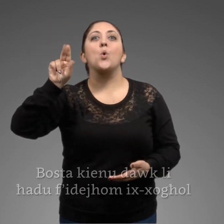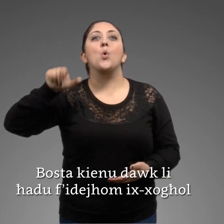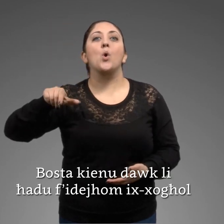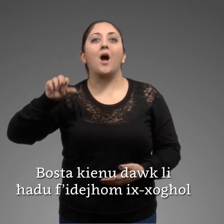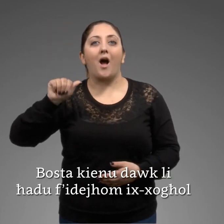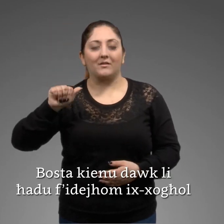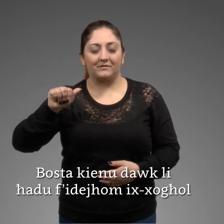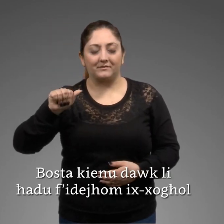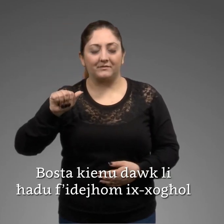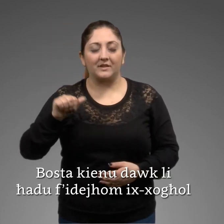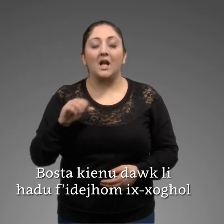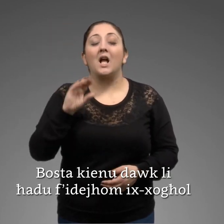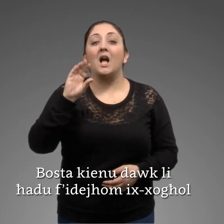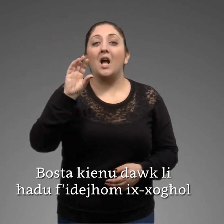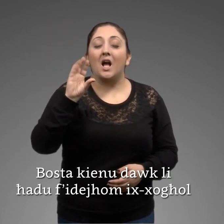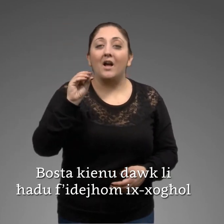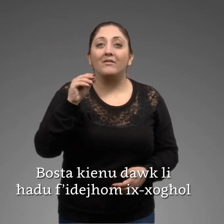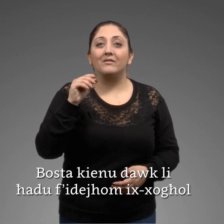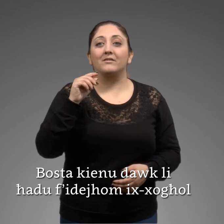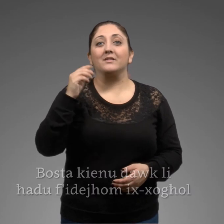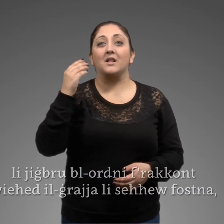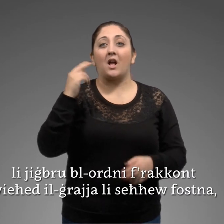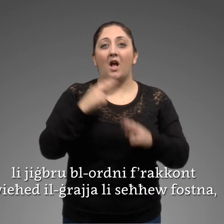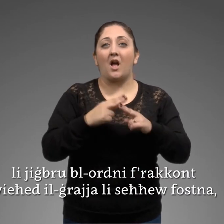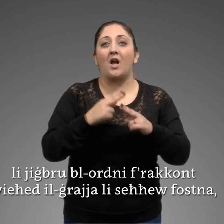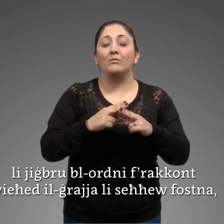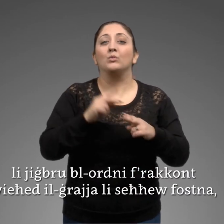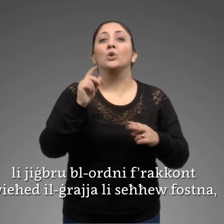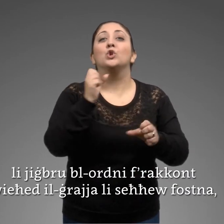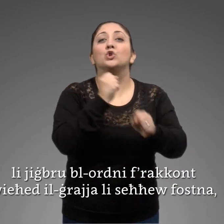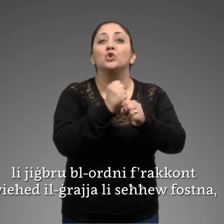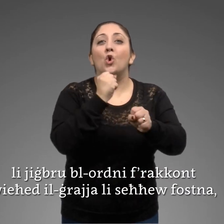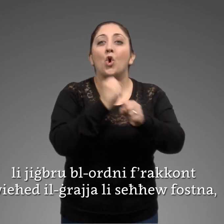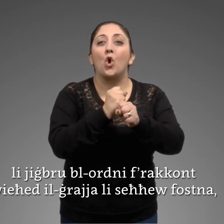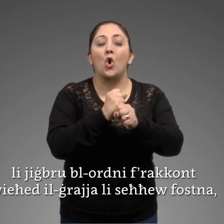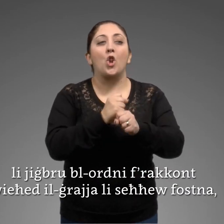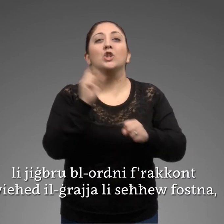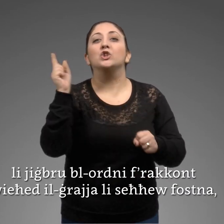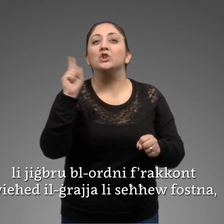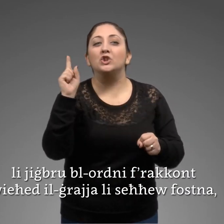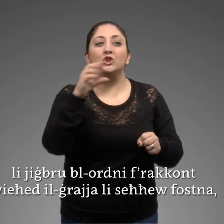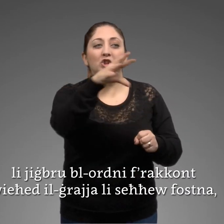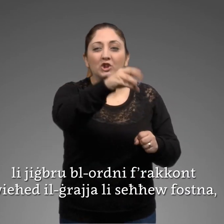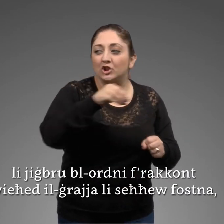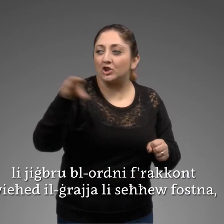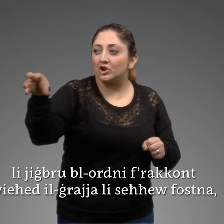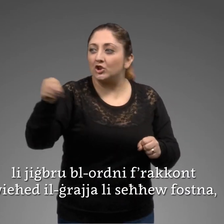bosta kienu dawk li ħadu fideom iġol li iġbru blordni frakkont wijhet